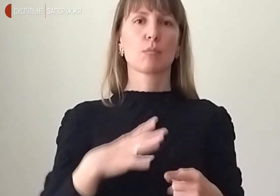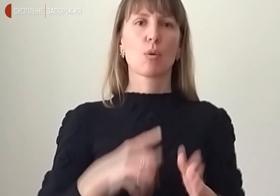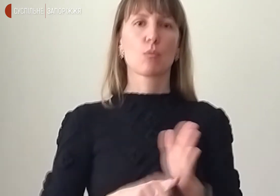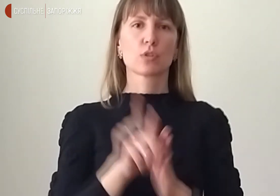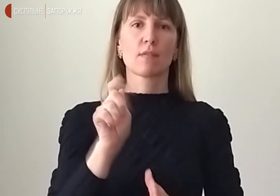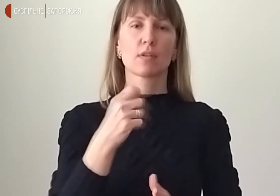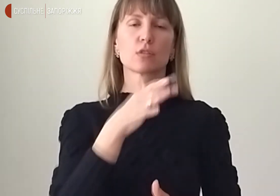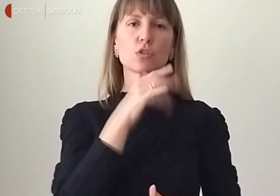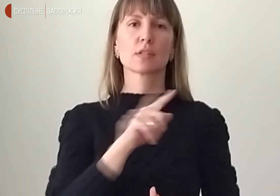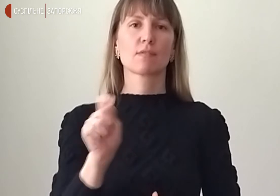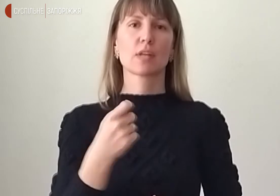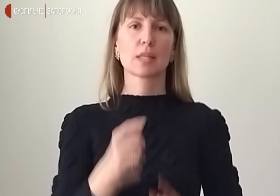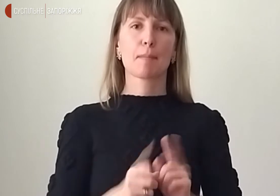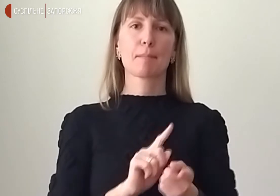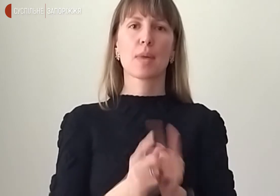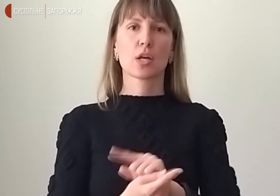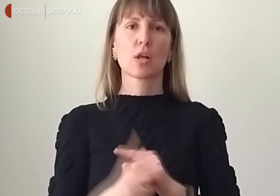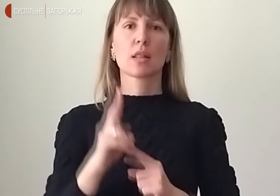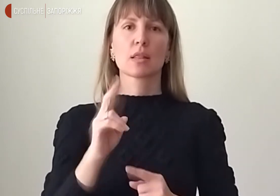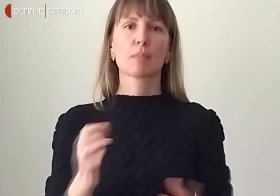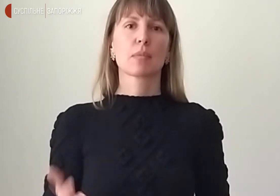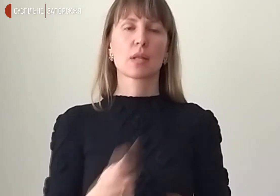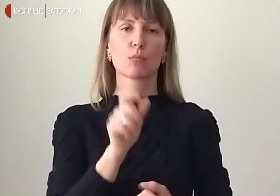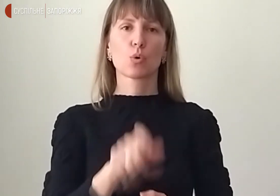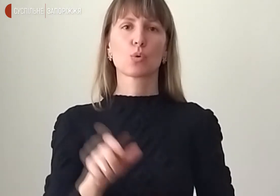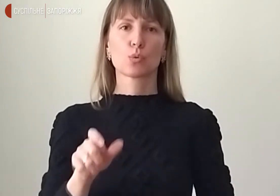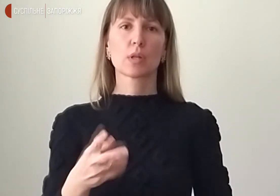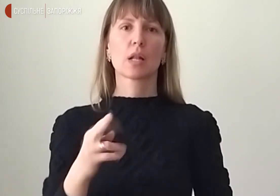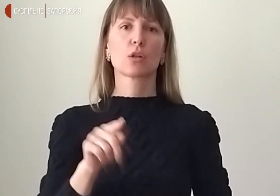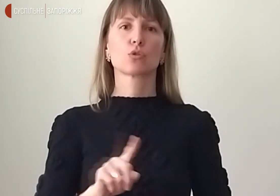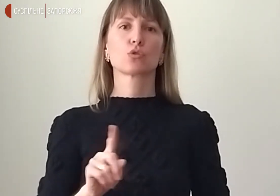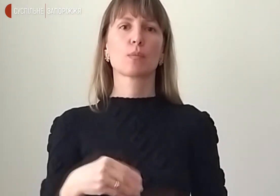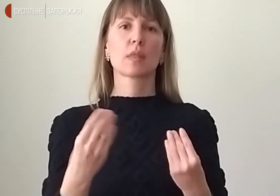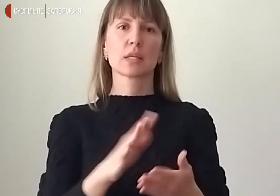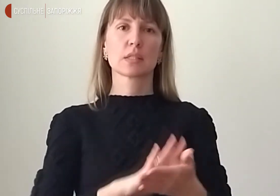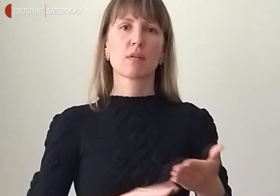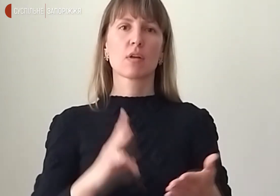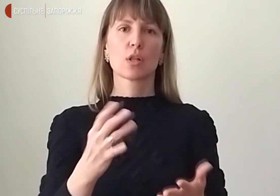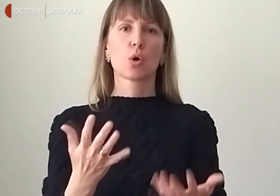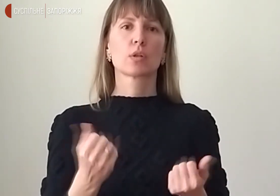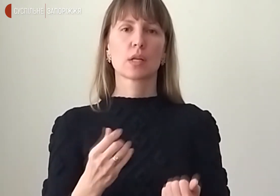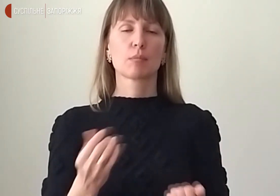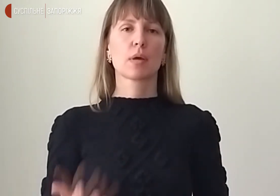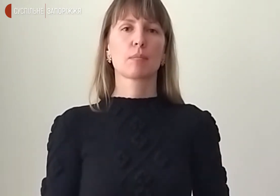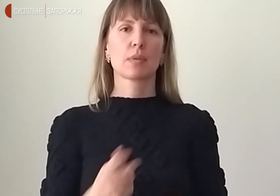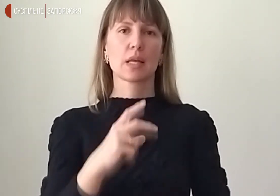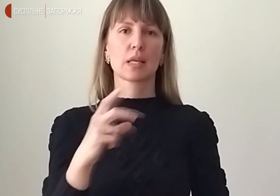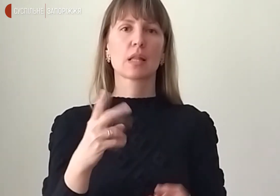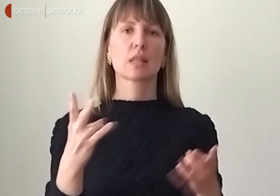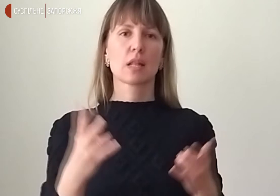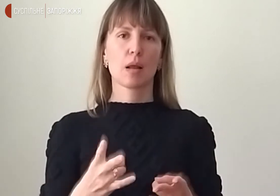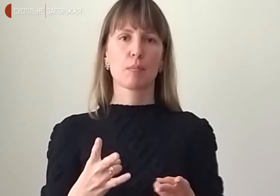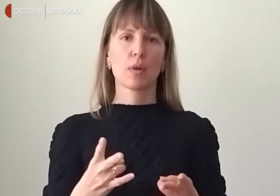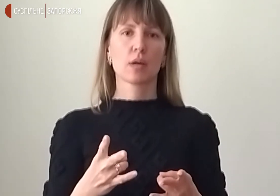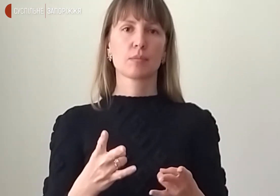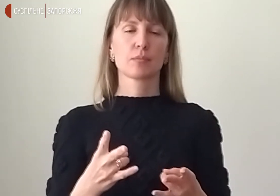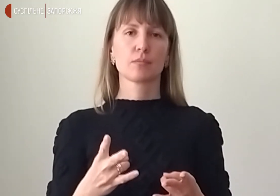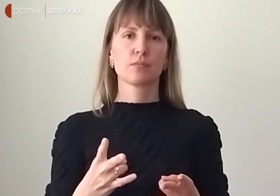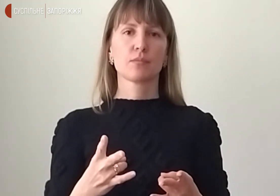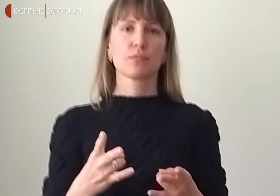Час війни перейшло на підтримку людей для того, щоб подати заявку на отримання її підтримки. Нагадаю, що треба, по